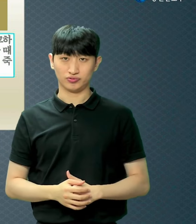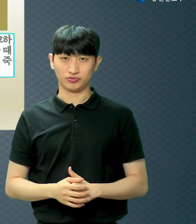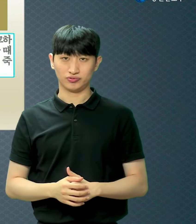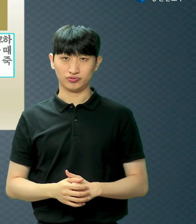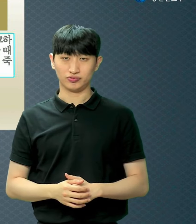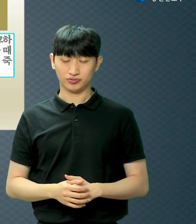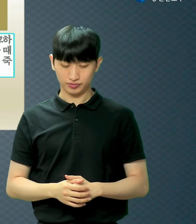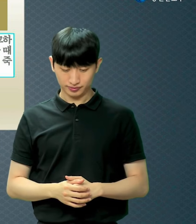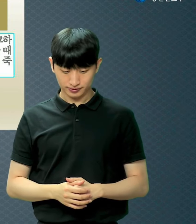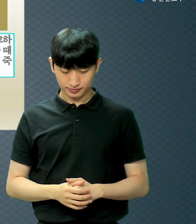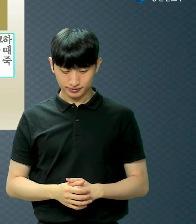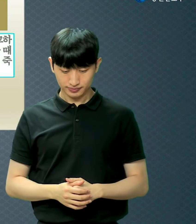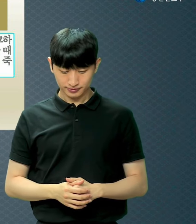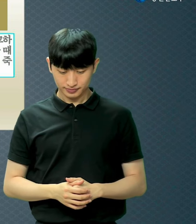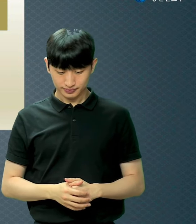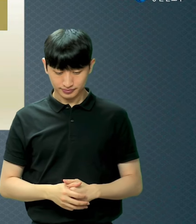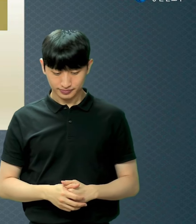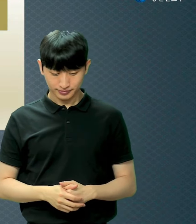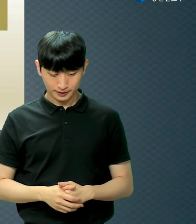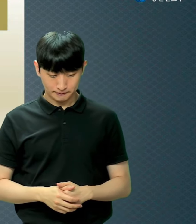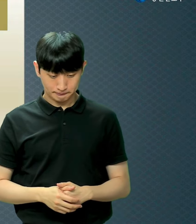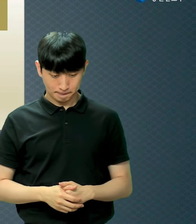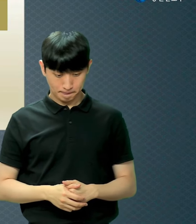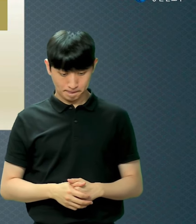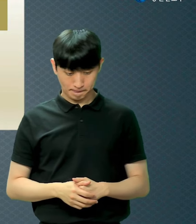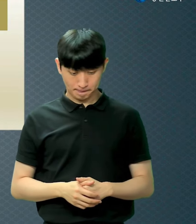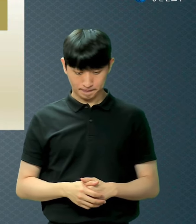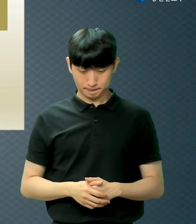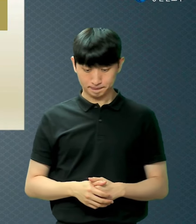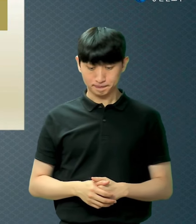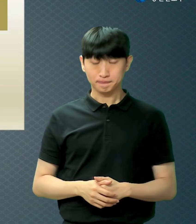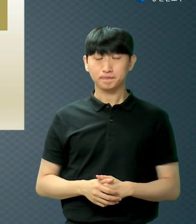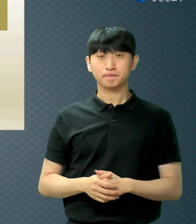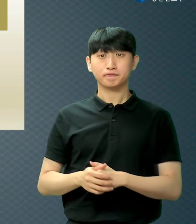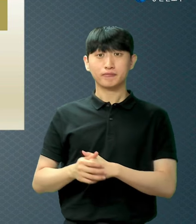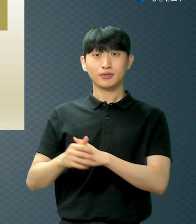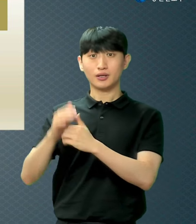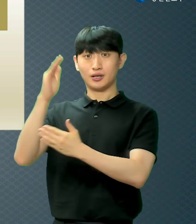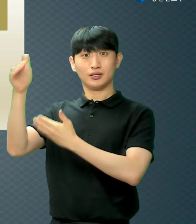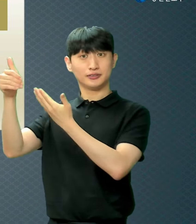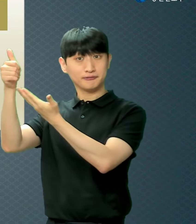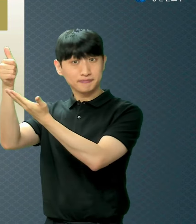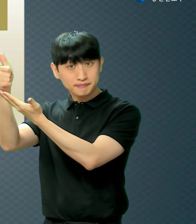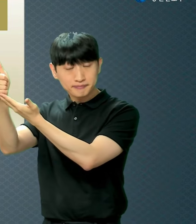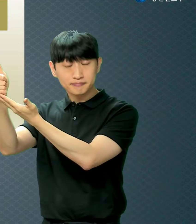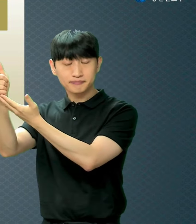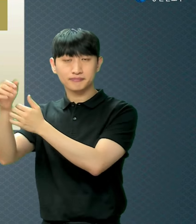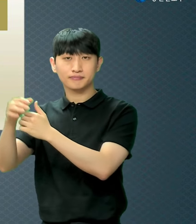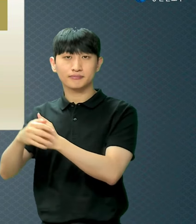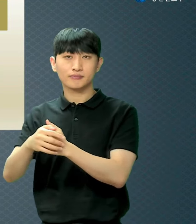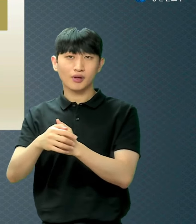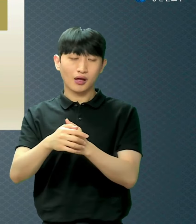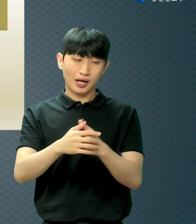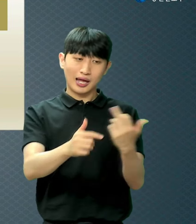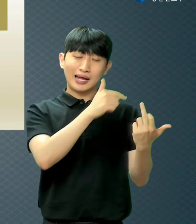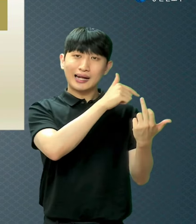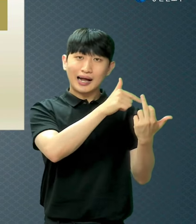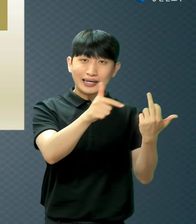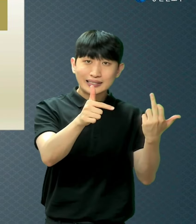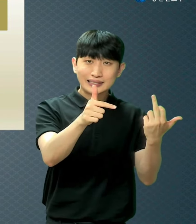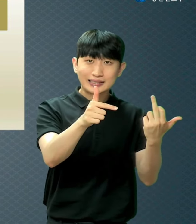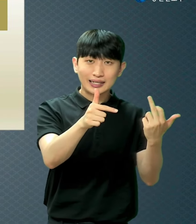여기에서 하나님께서는 왜 가인의